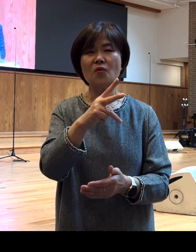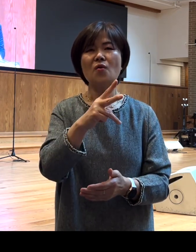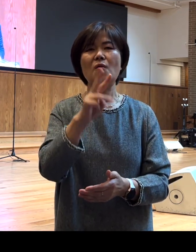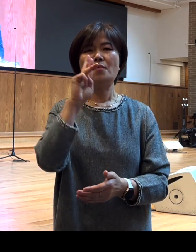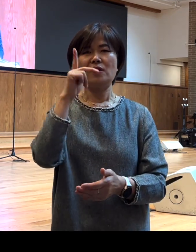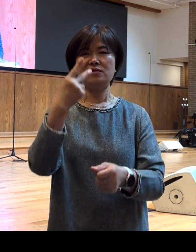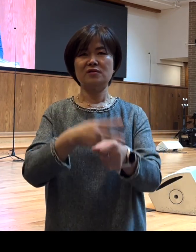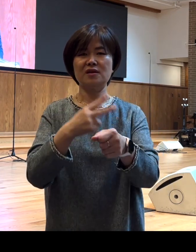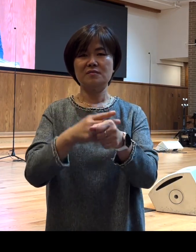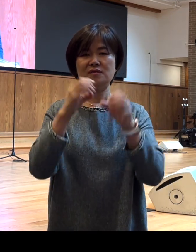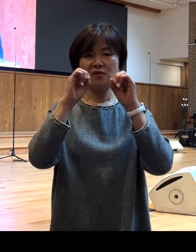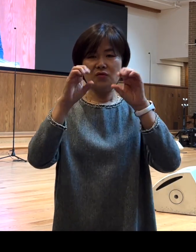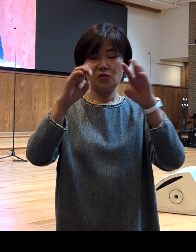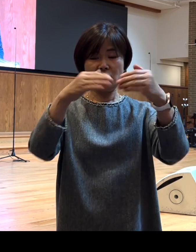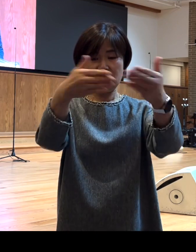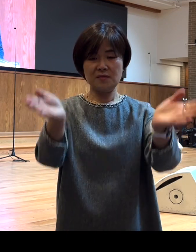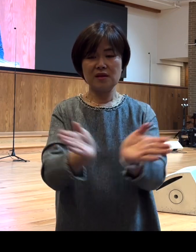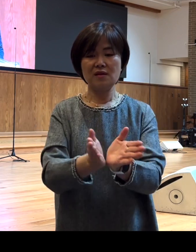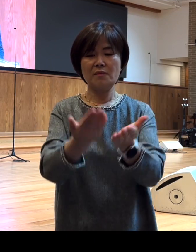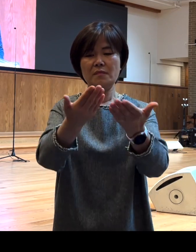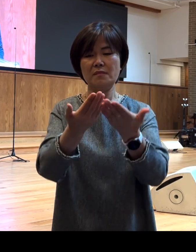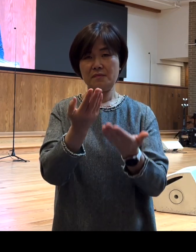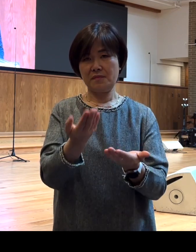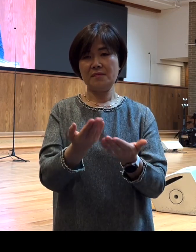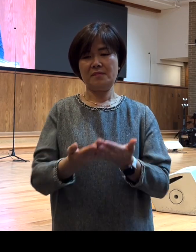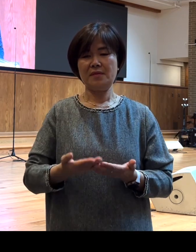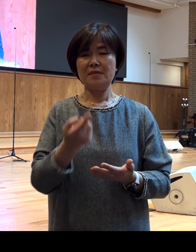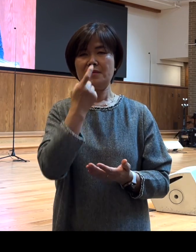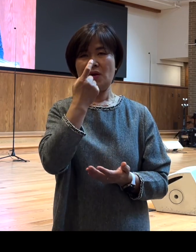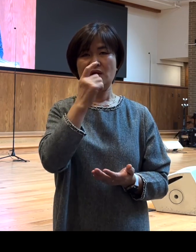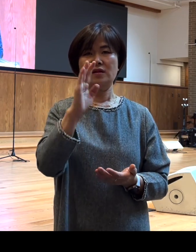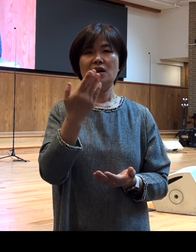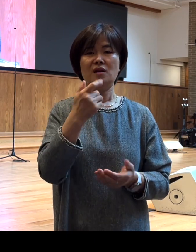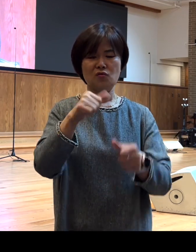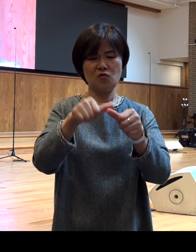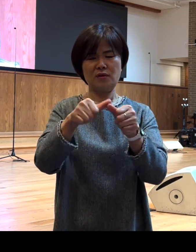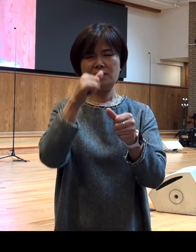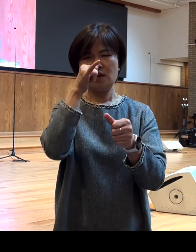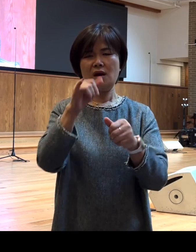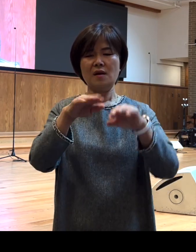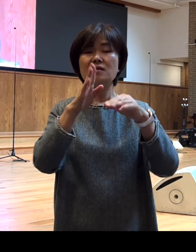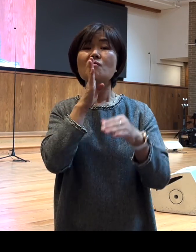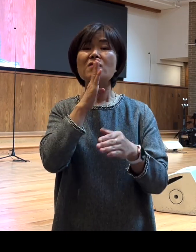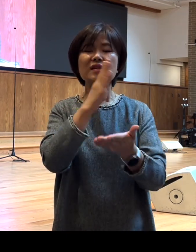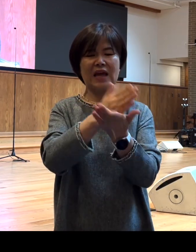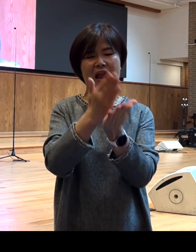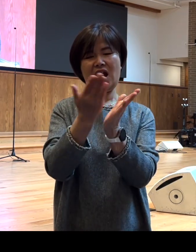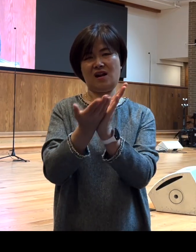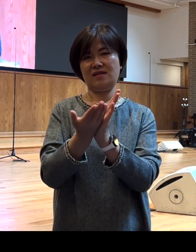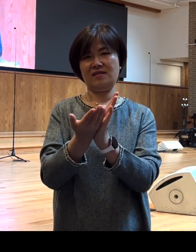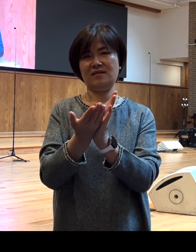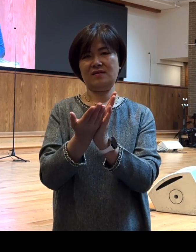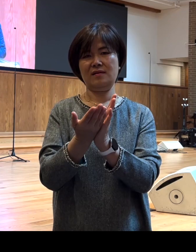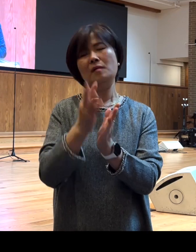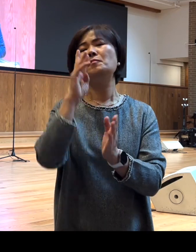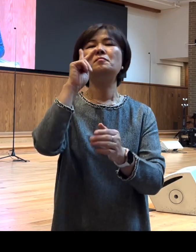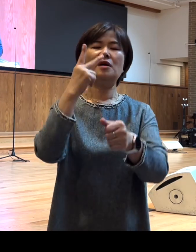선교팀에서 배워야 할 교훈이 있습니다 바로 다양성이라고 하는 것이죠 여러분 바울과 함께 했던 그